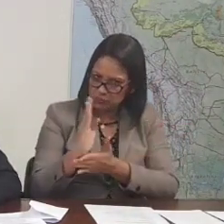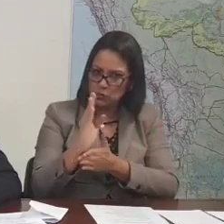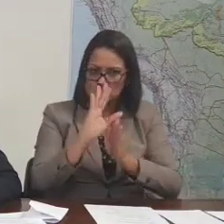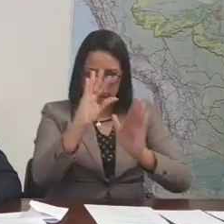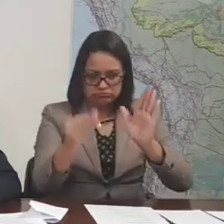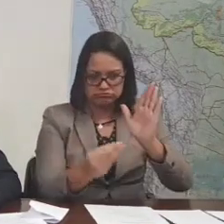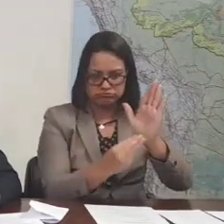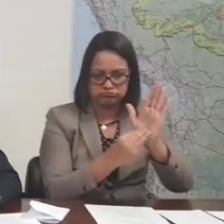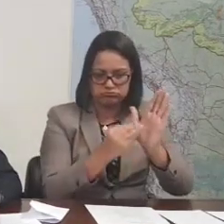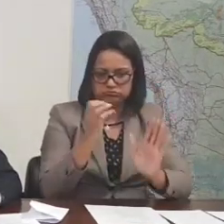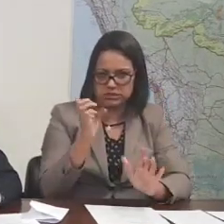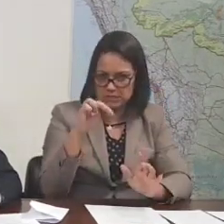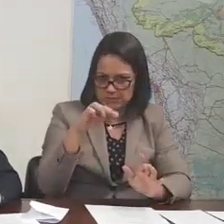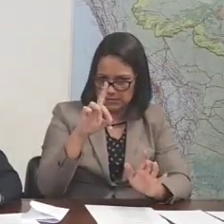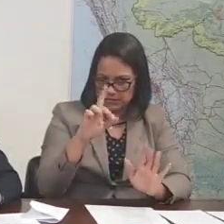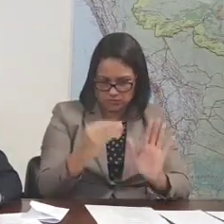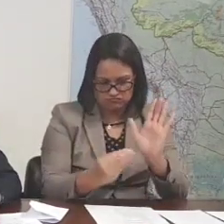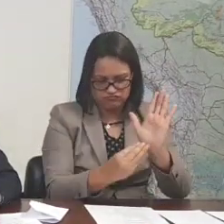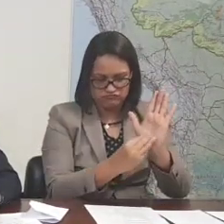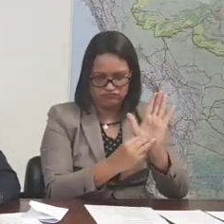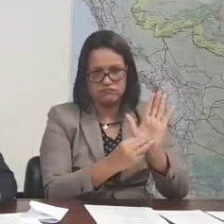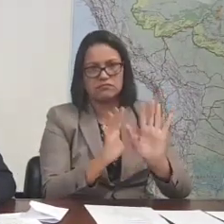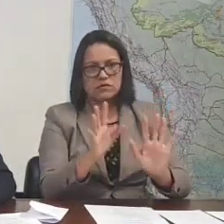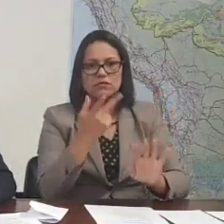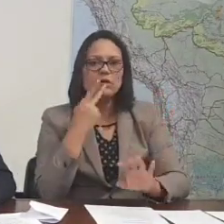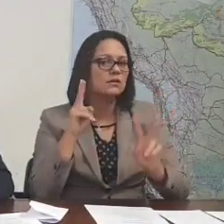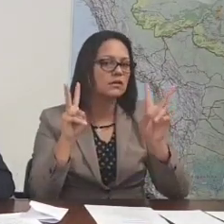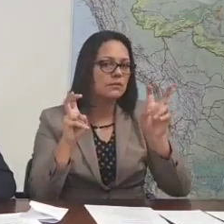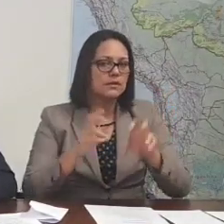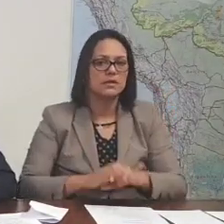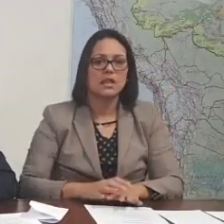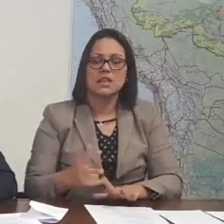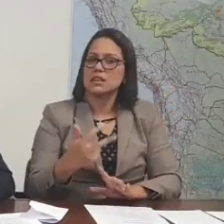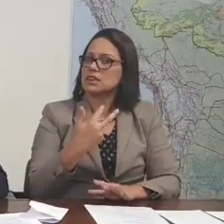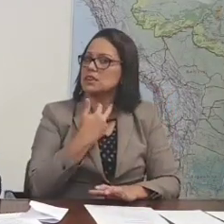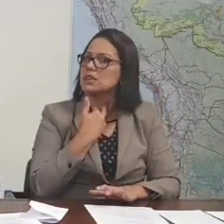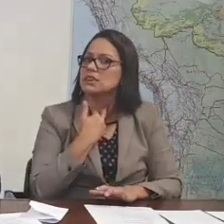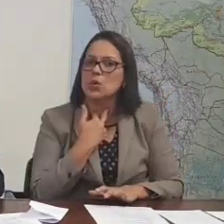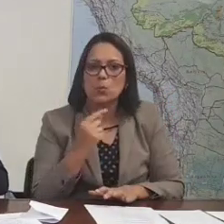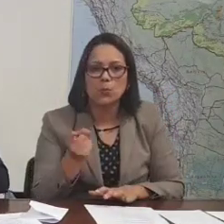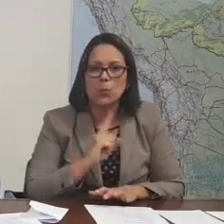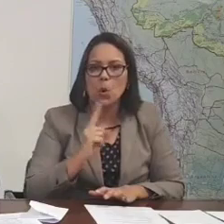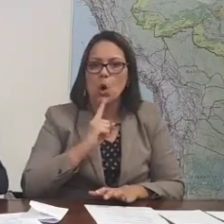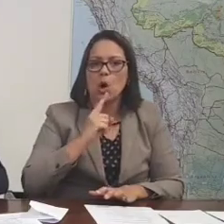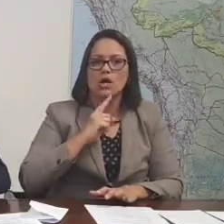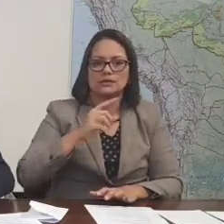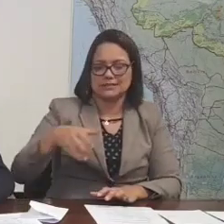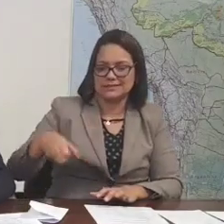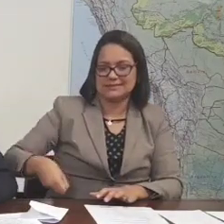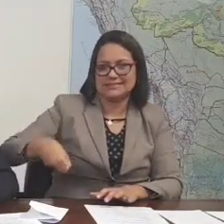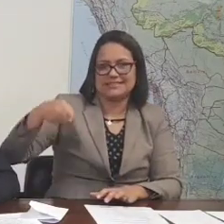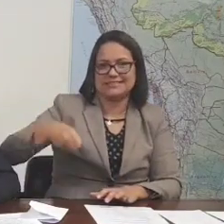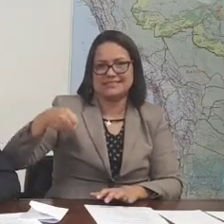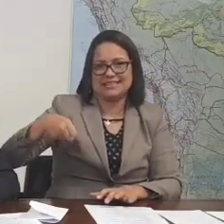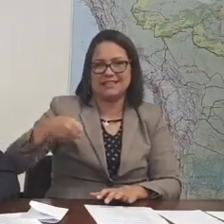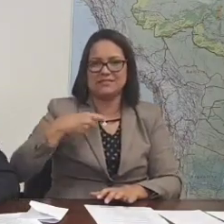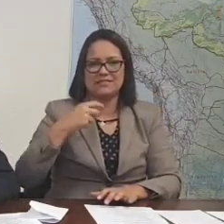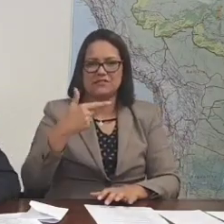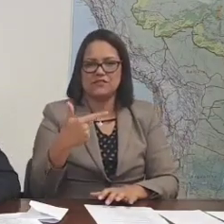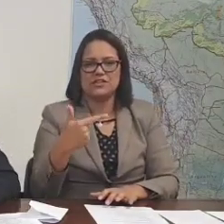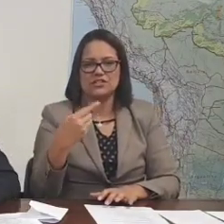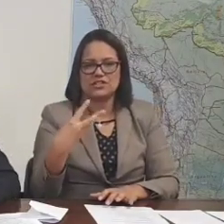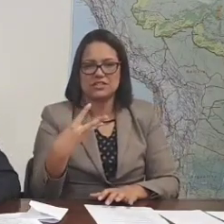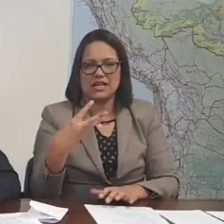E o que diz essa emenda? Que não pode cobrar aquela bagagem que vai embaixo do avião até